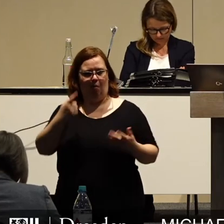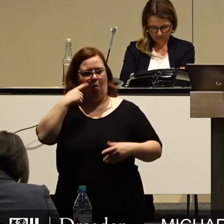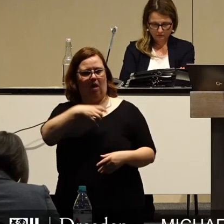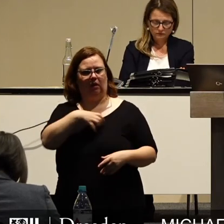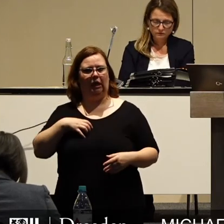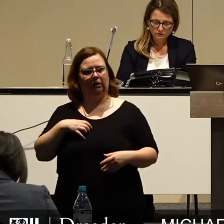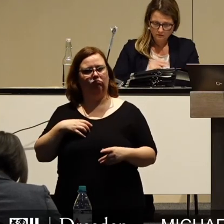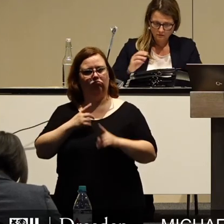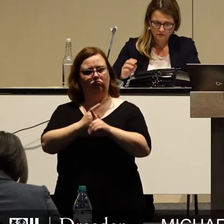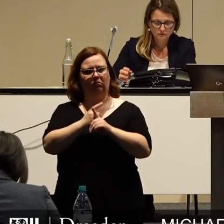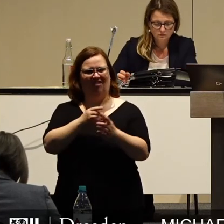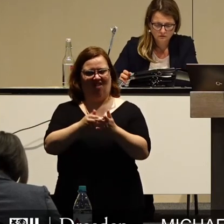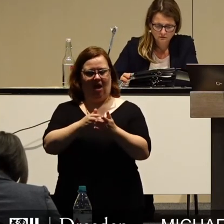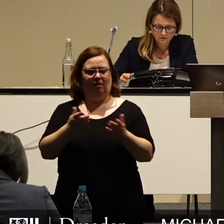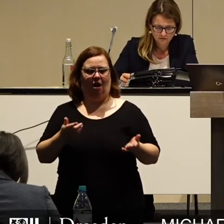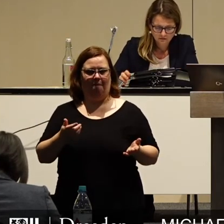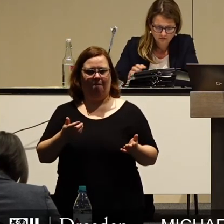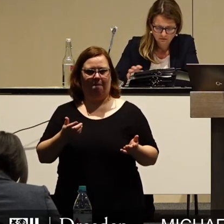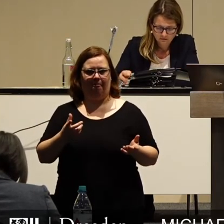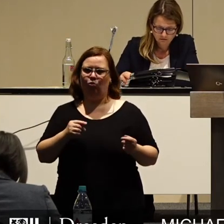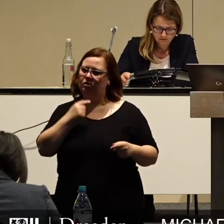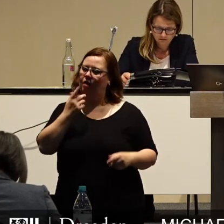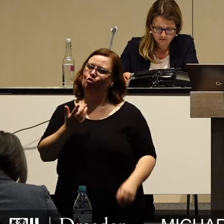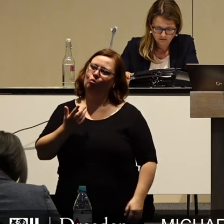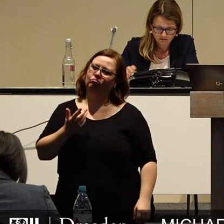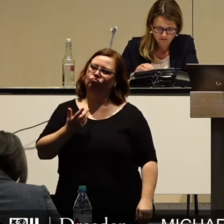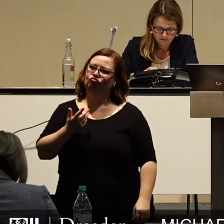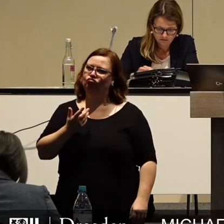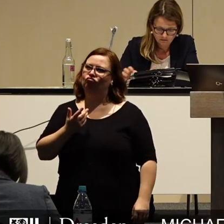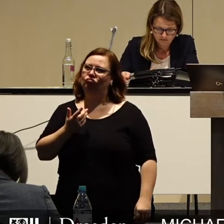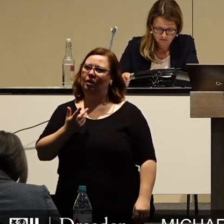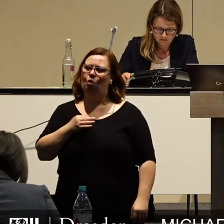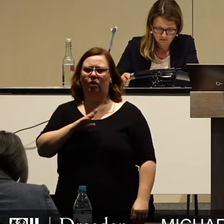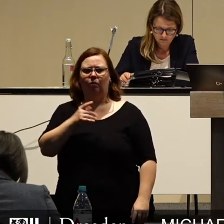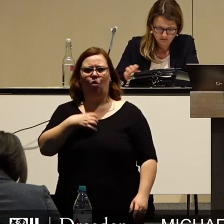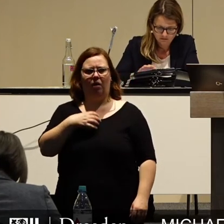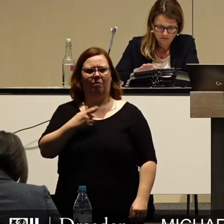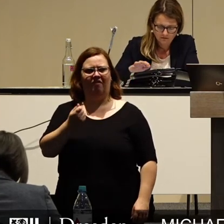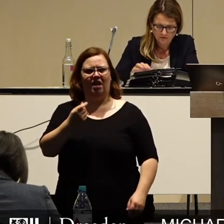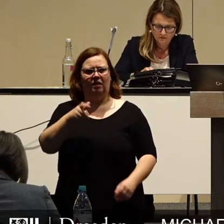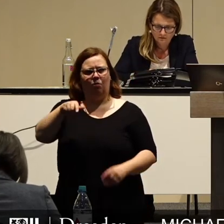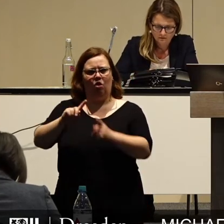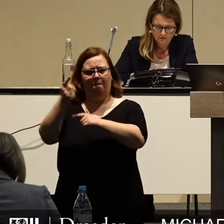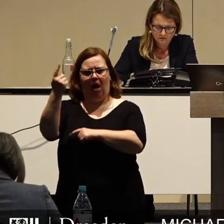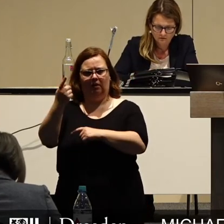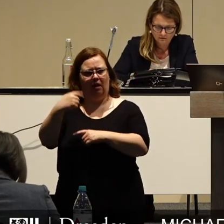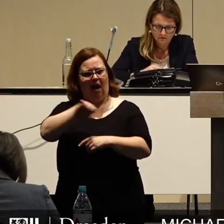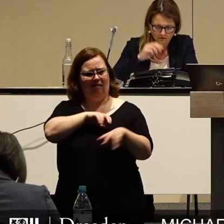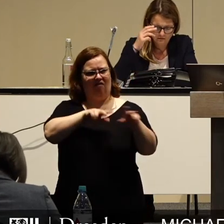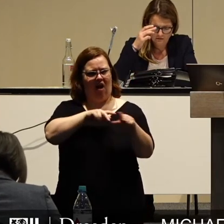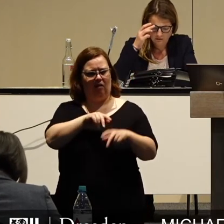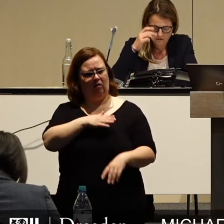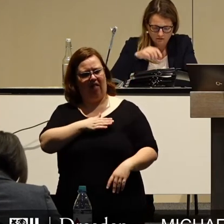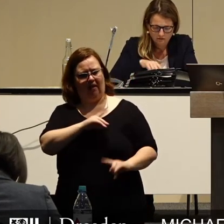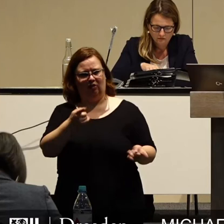in Dresden auch bedeutet, ja, ich sage es mal so rum, ein tiefes Misstrauen des Finanzbürgermeisters gegenüber der eigenen Verwaltung